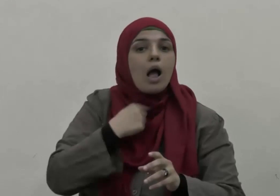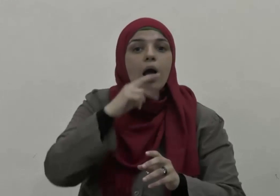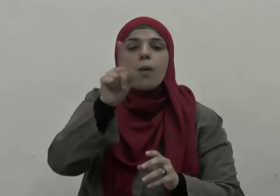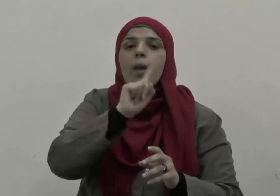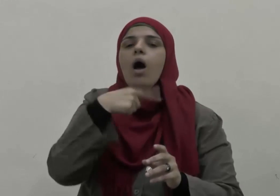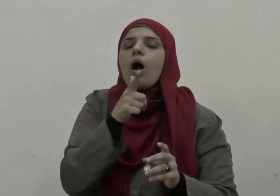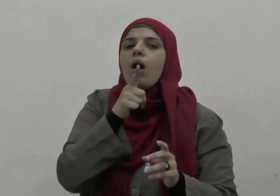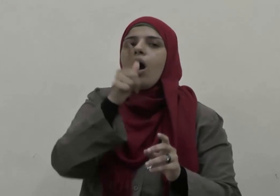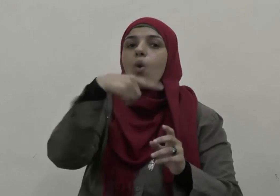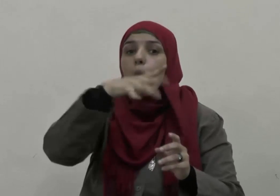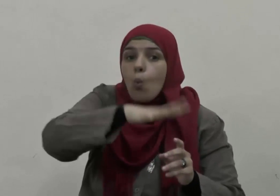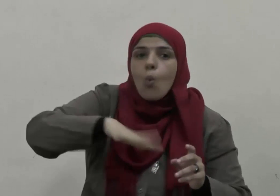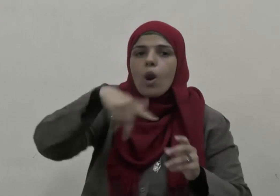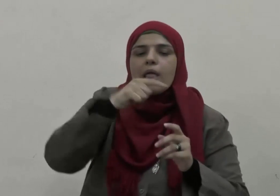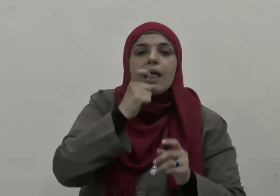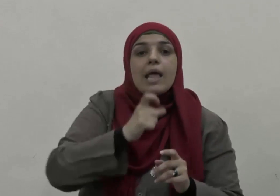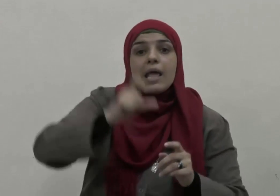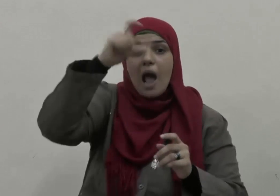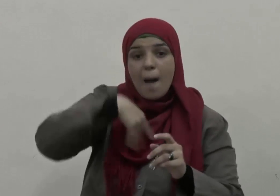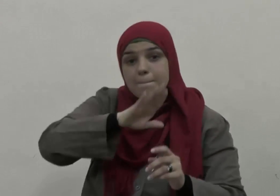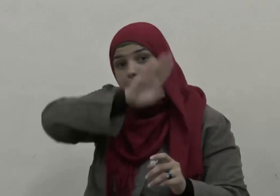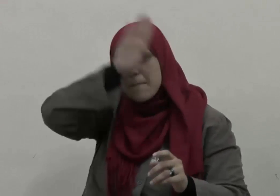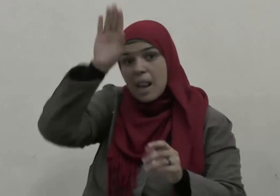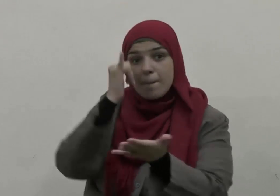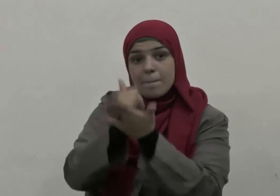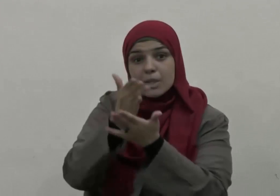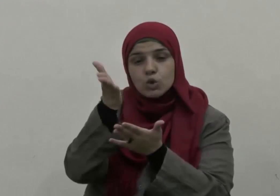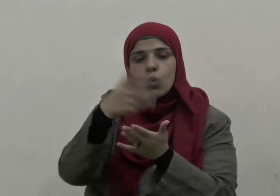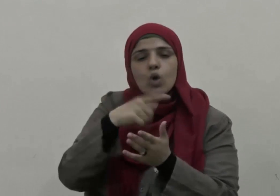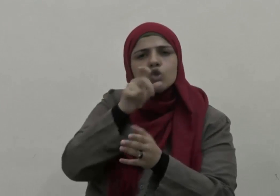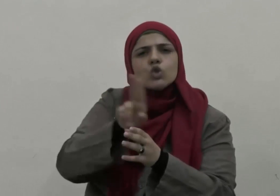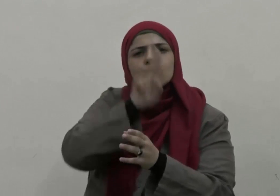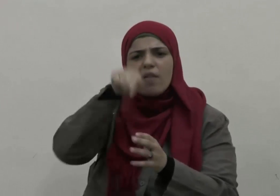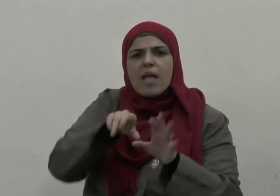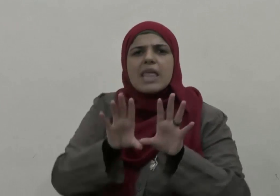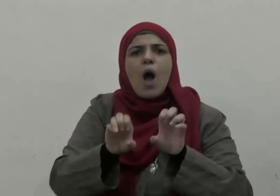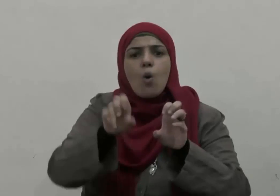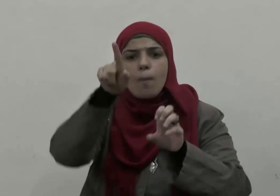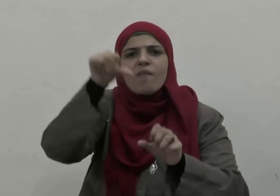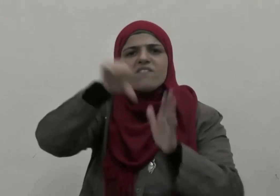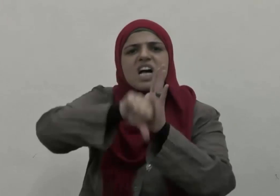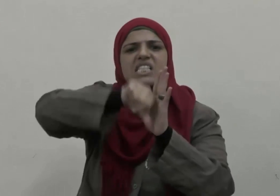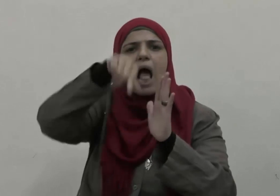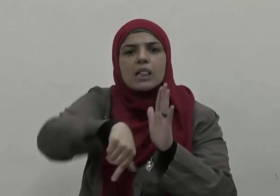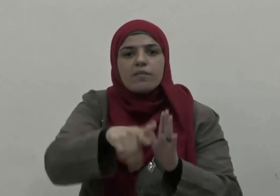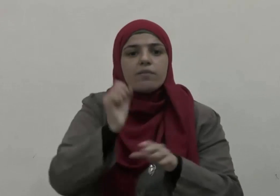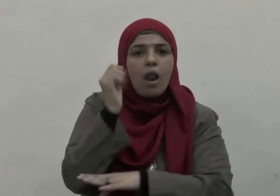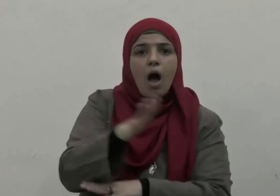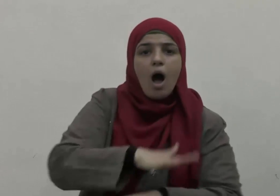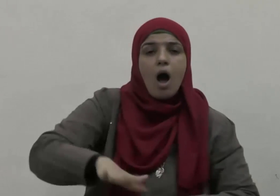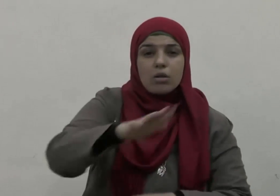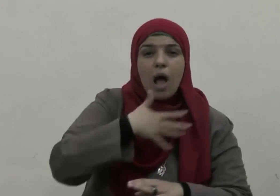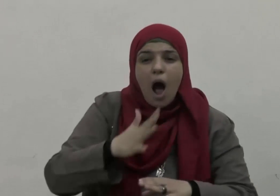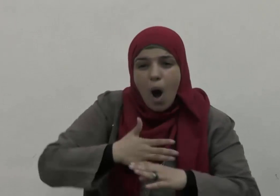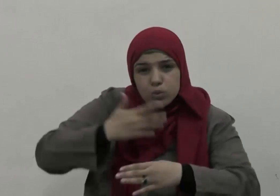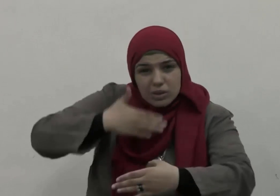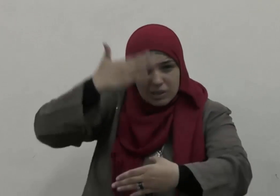قالوا يا ذا القرنين إن يأجوج ومأجوج مفسدون في الأرض فهل